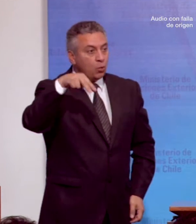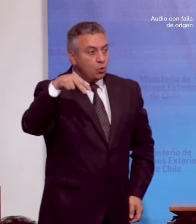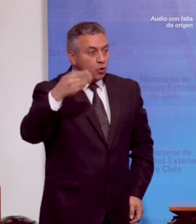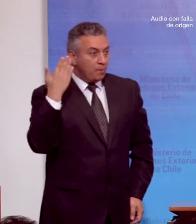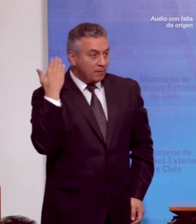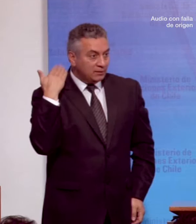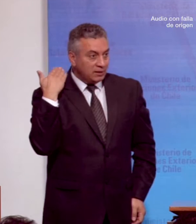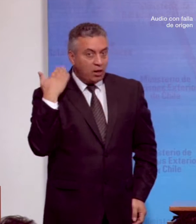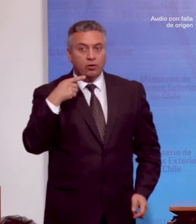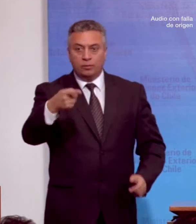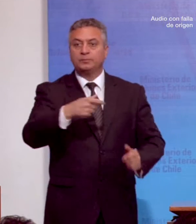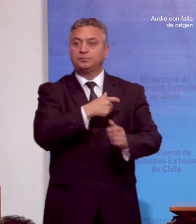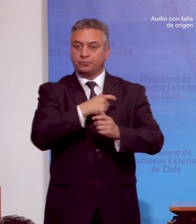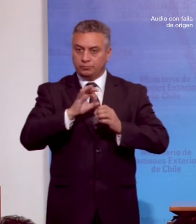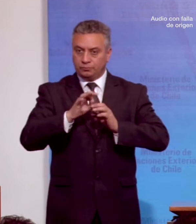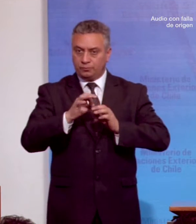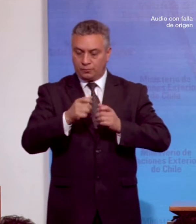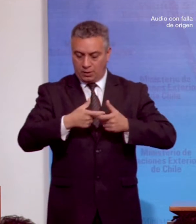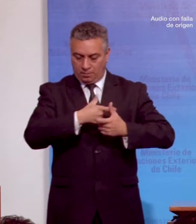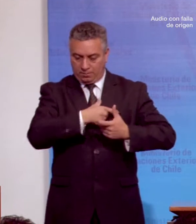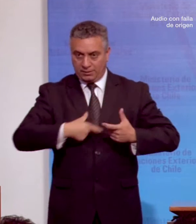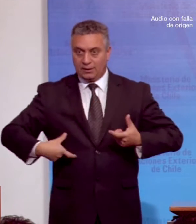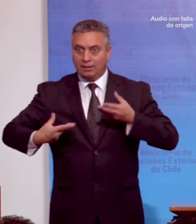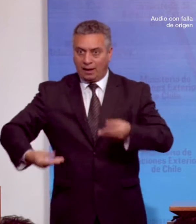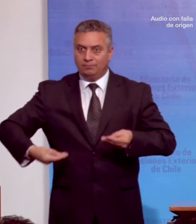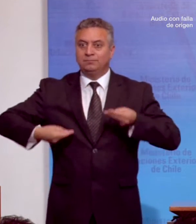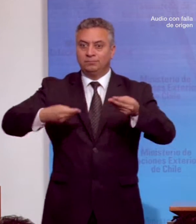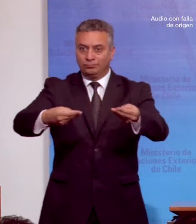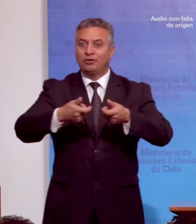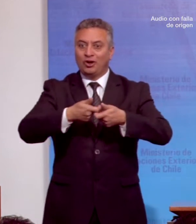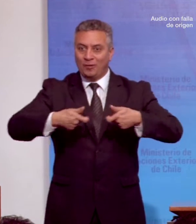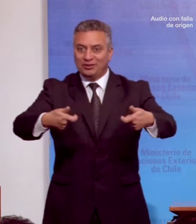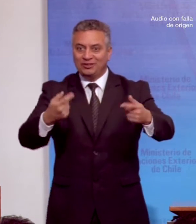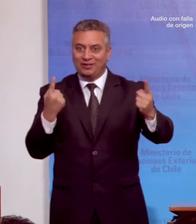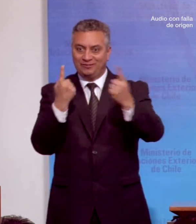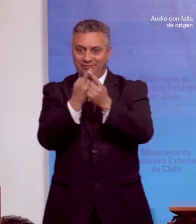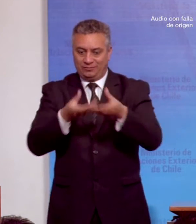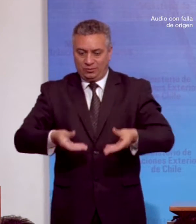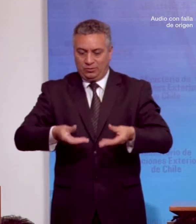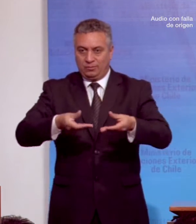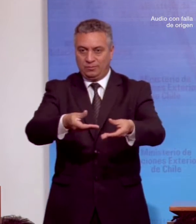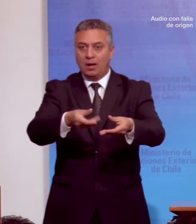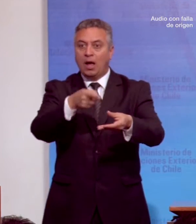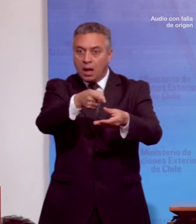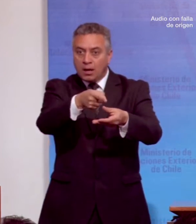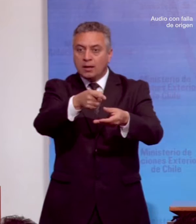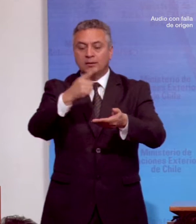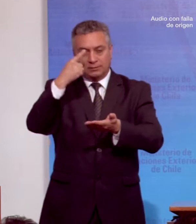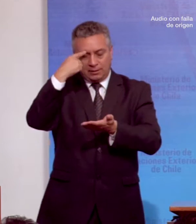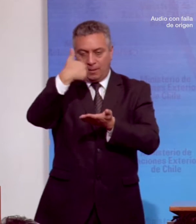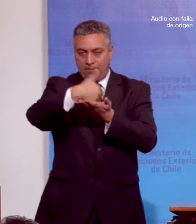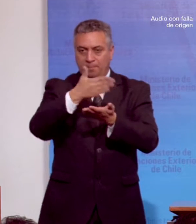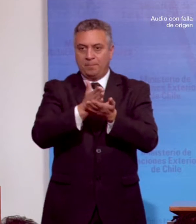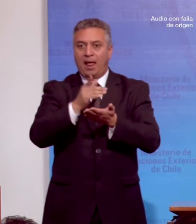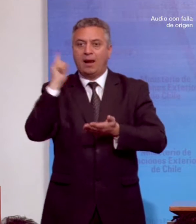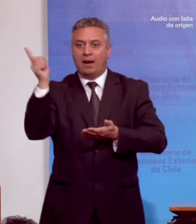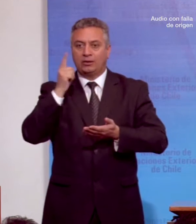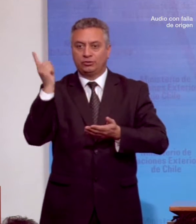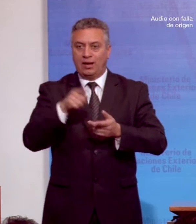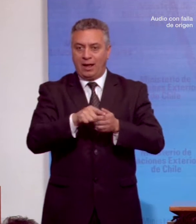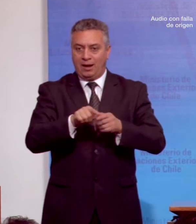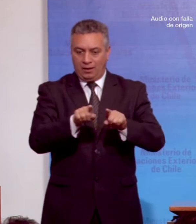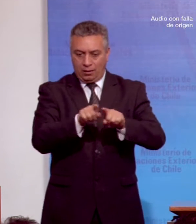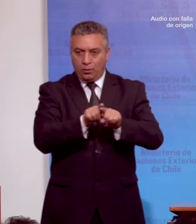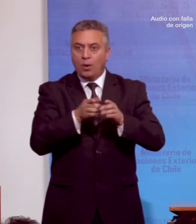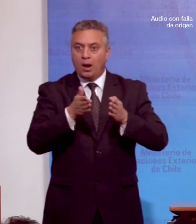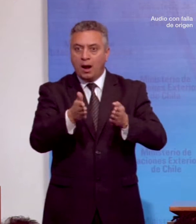hizo entrega a la Presidenta del documento final, que servirá como referencia para la elaboración del Plan Nacional, la Gran Carta